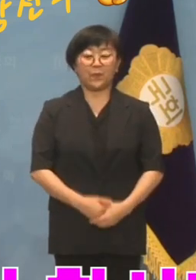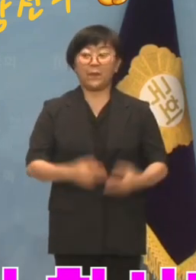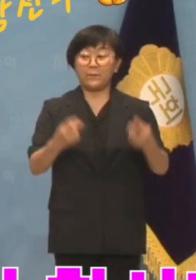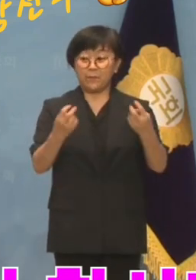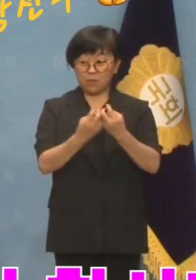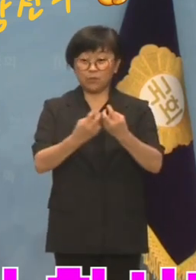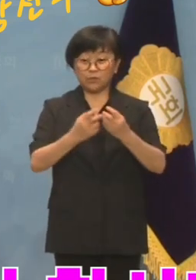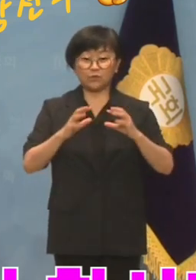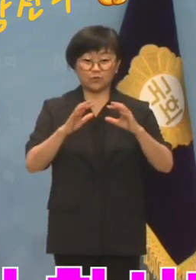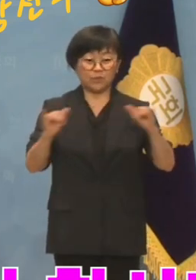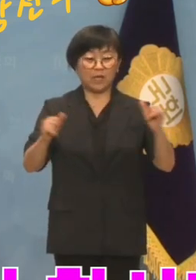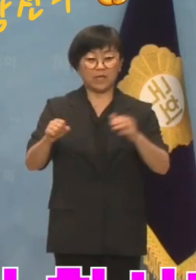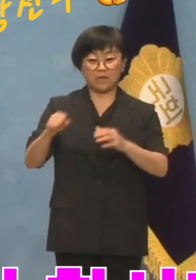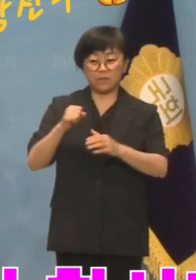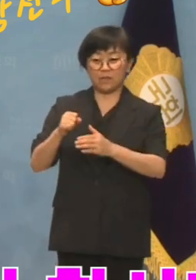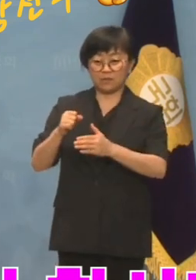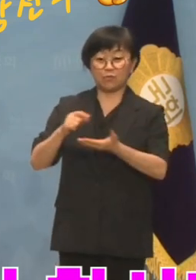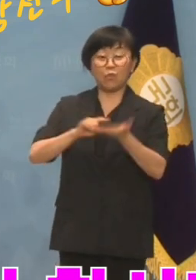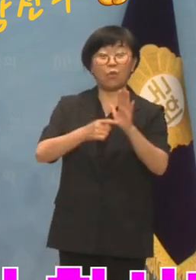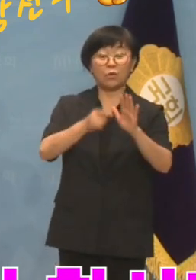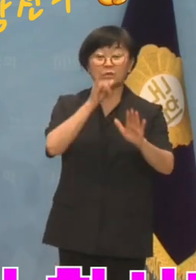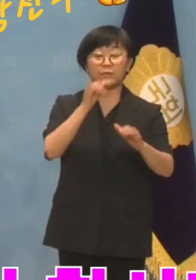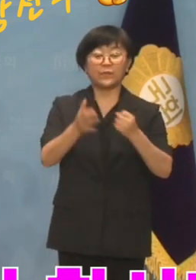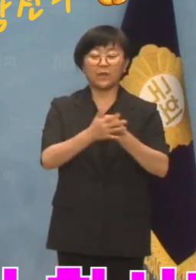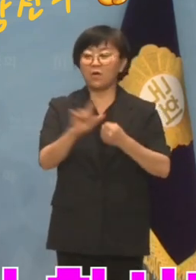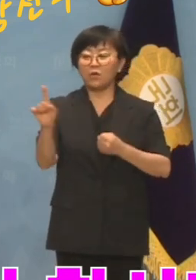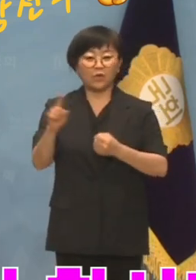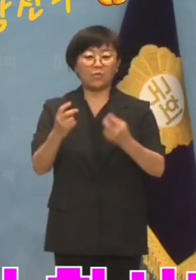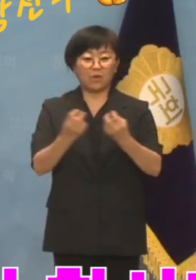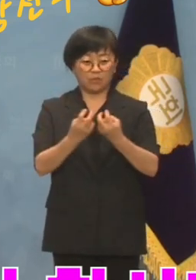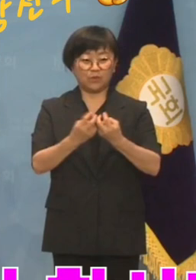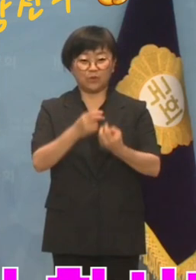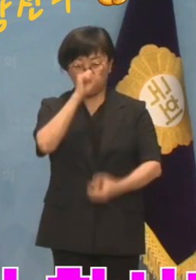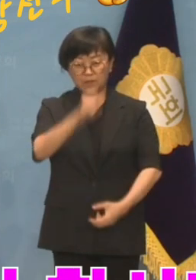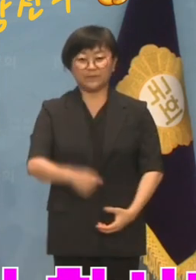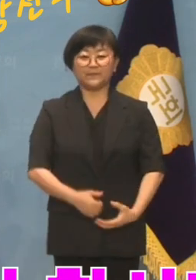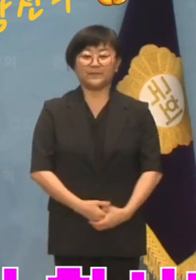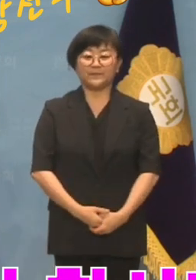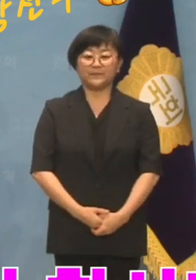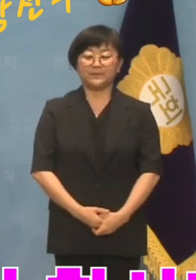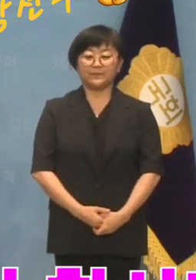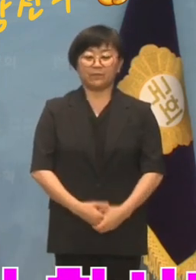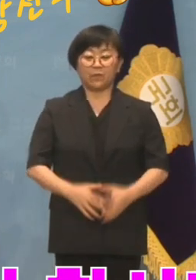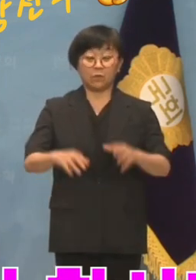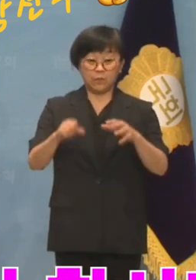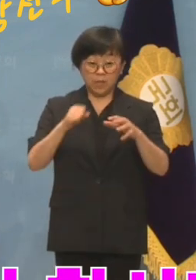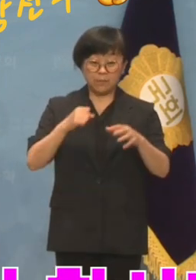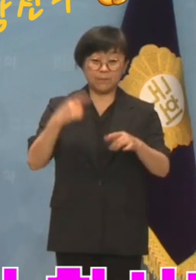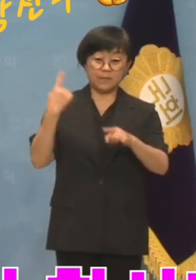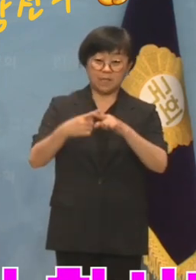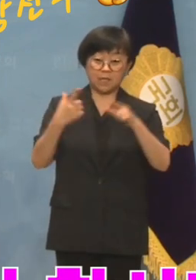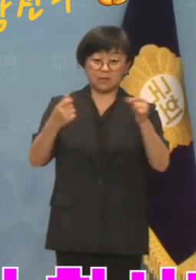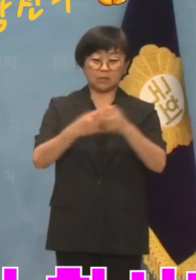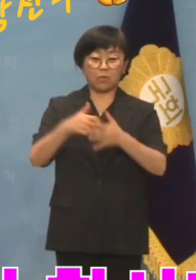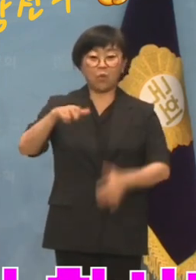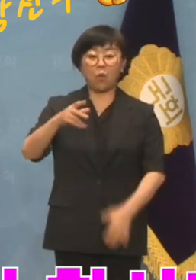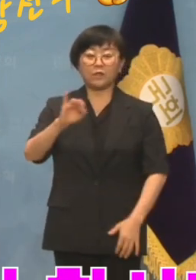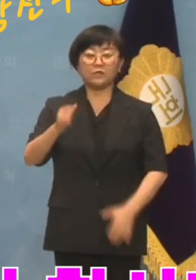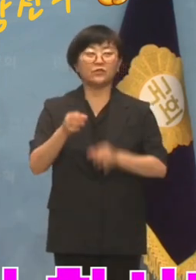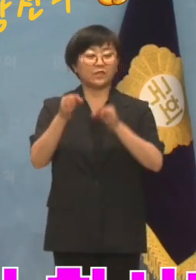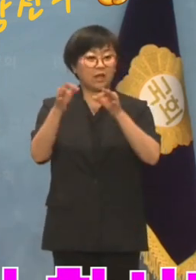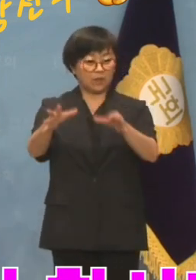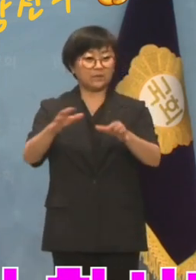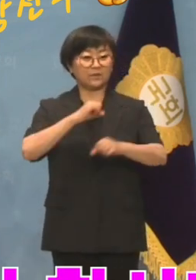방법도 국민의힘이 제시하십시오. 어떤 방법도 좋습니다. 국민의힘 역시 코인